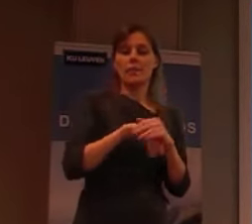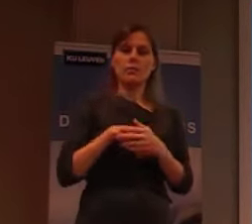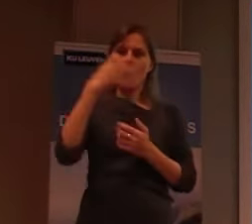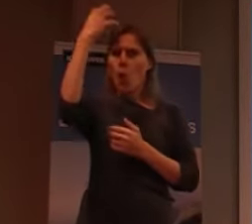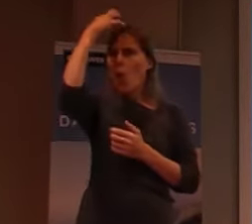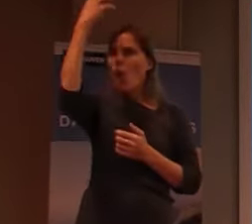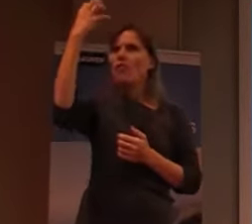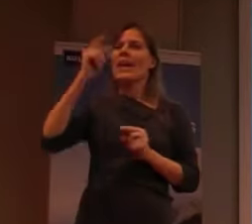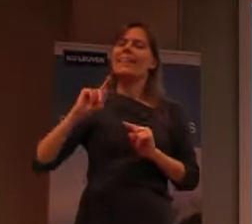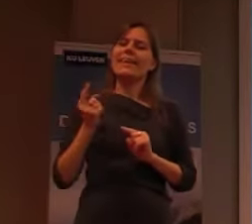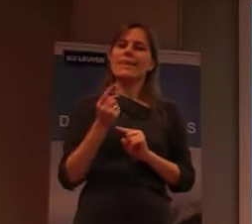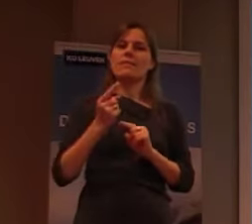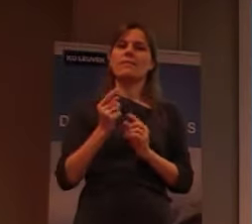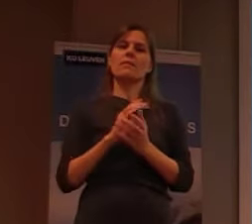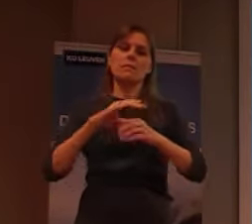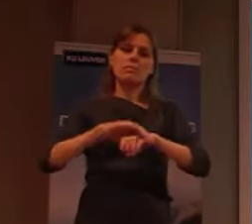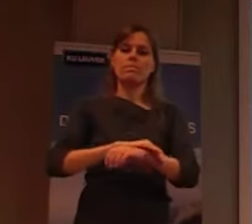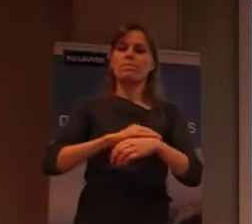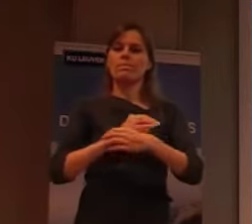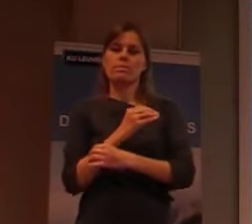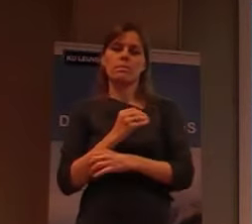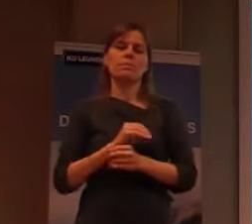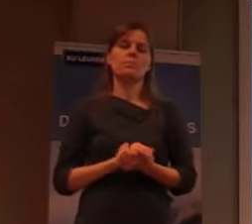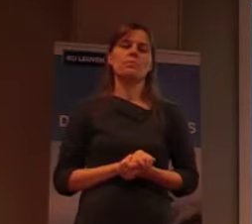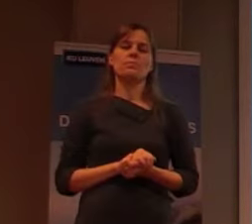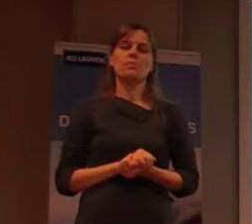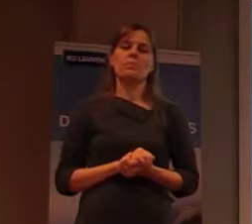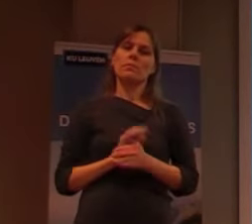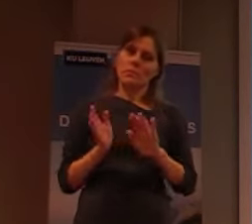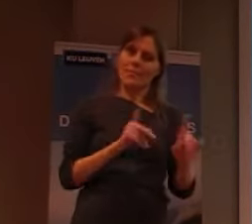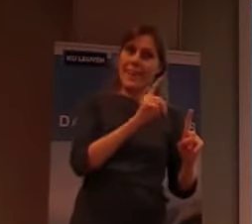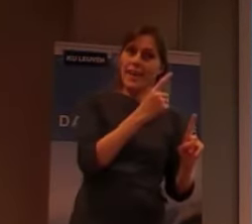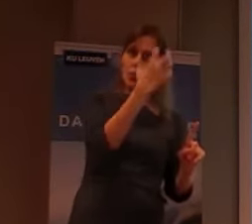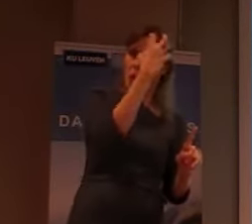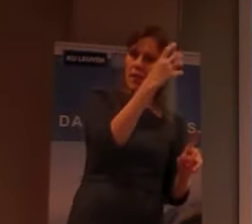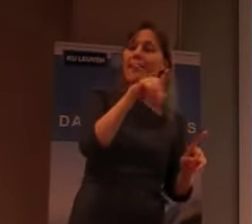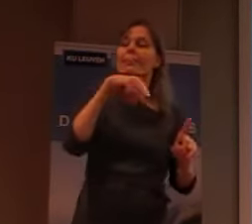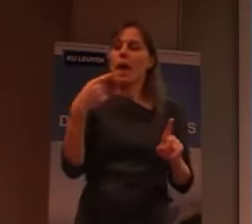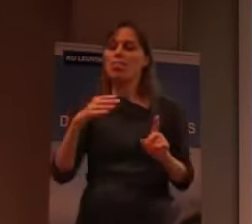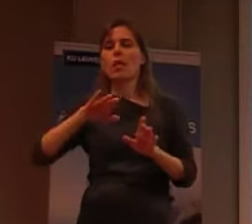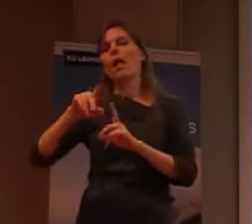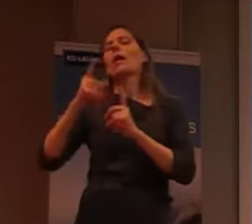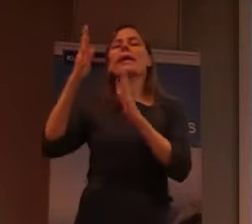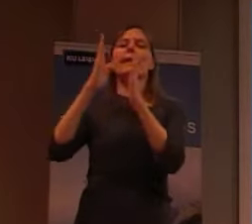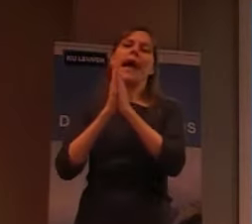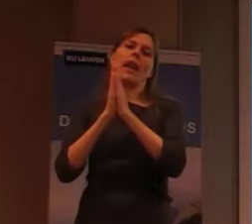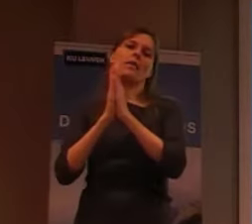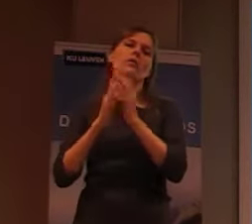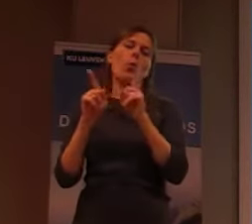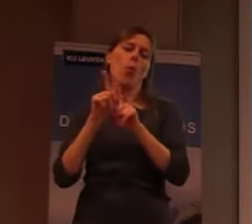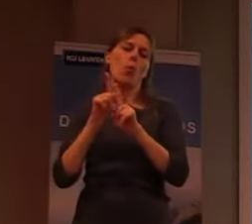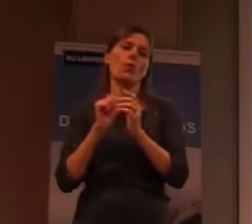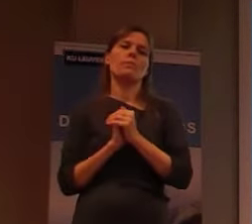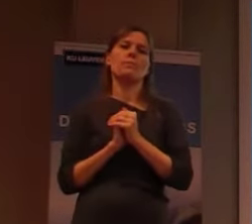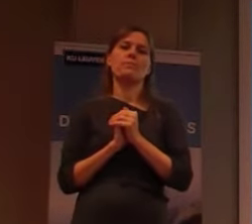was de eerste initiatiefnemer daarvan. Dus, de kerk, die komt later. De kerk, die, dus, de